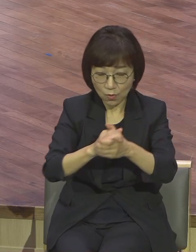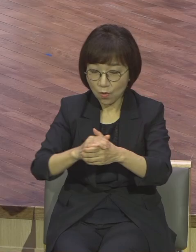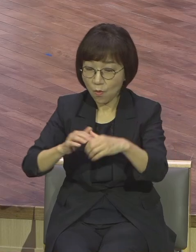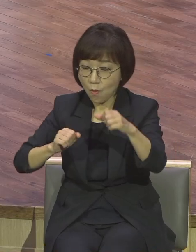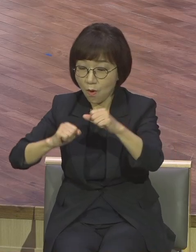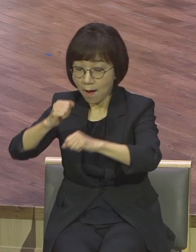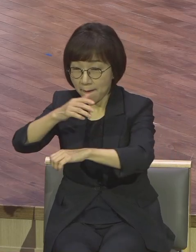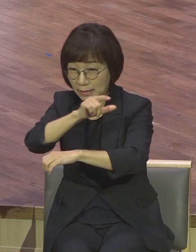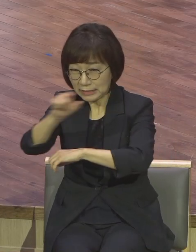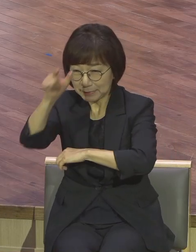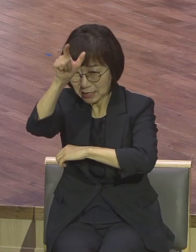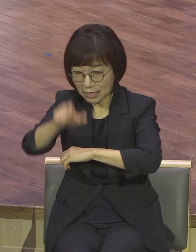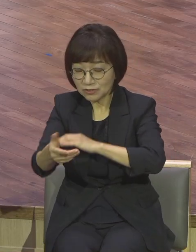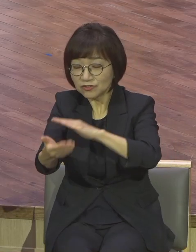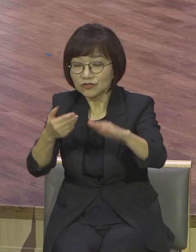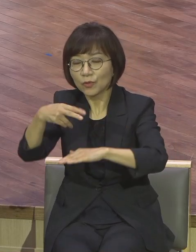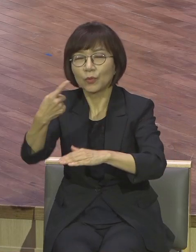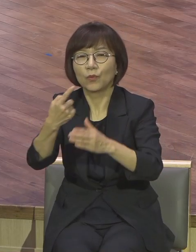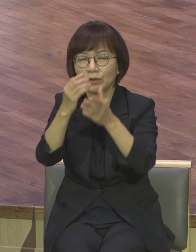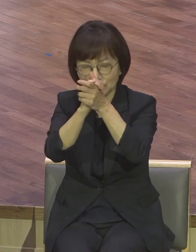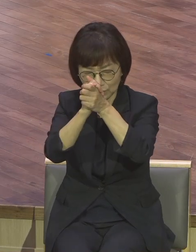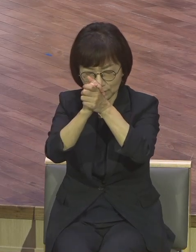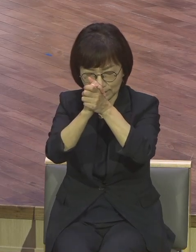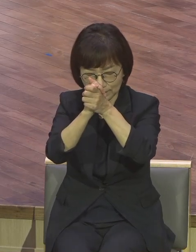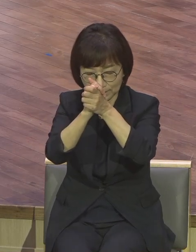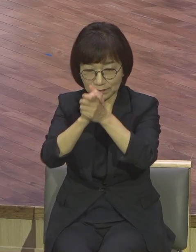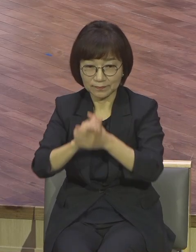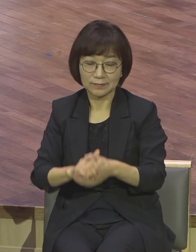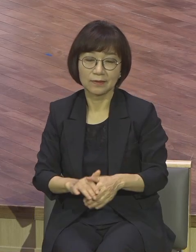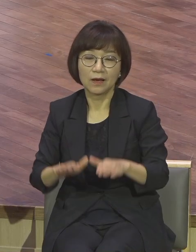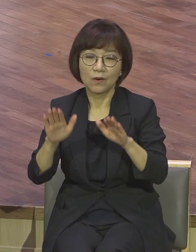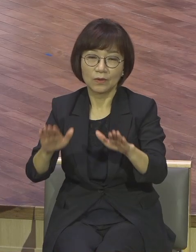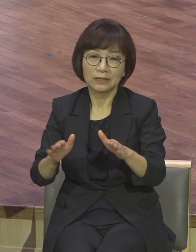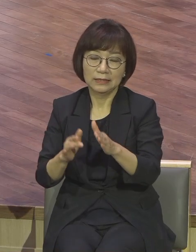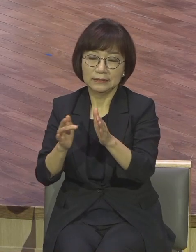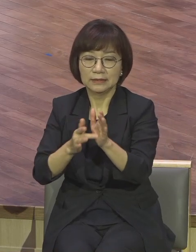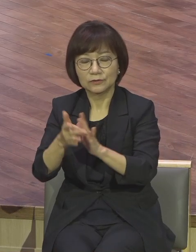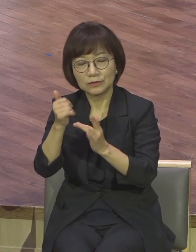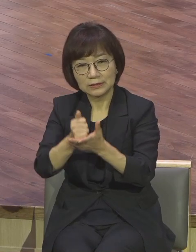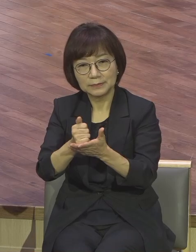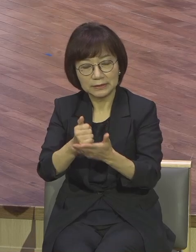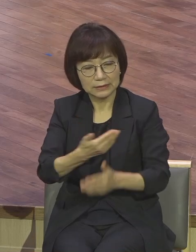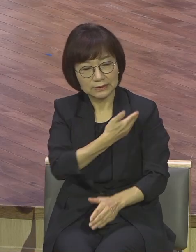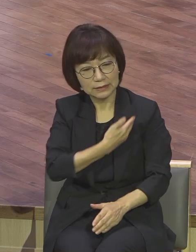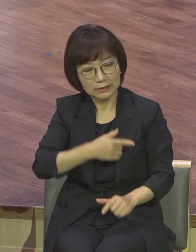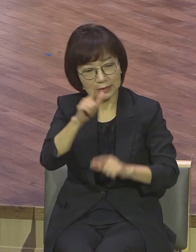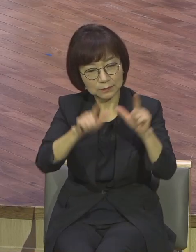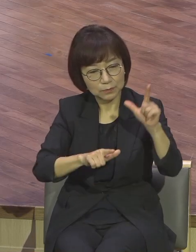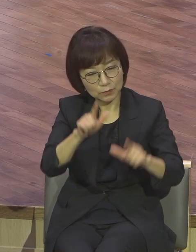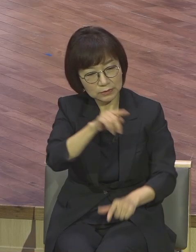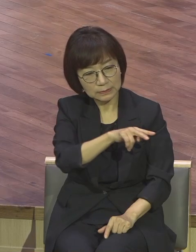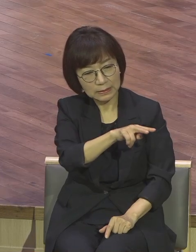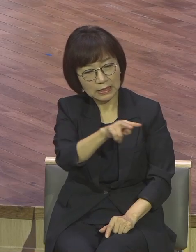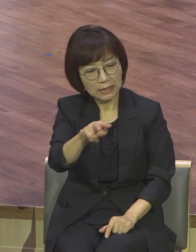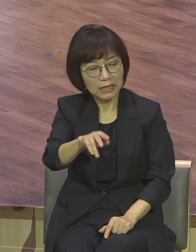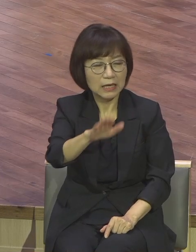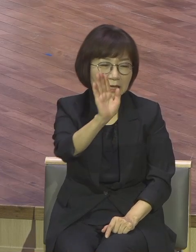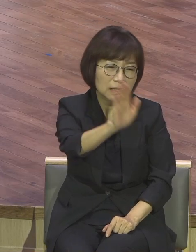예수님께서 본문 40일절에 졸고 있는 저자들 행해서 시험에 들지 않게 깨어 기도하라고 반복으로